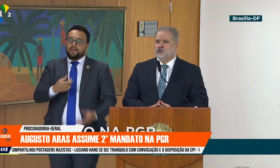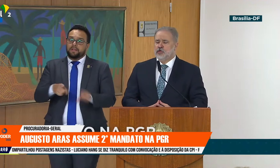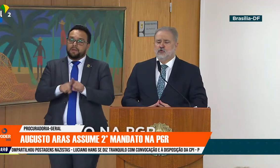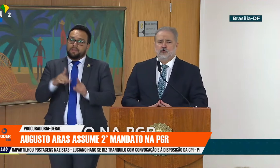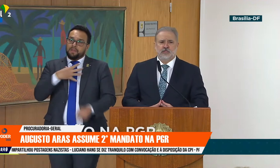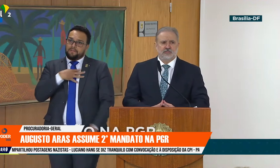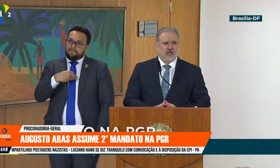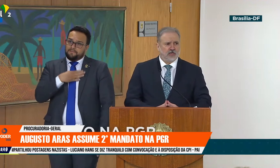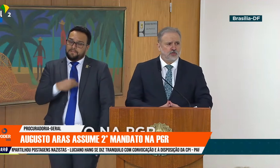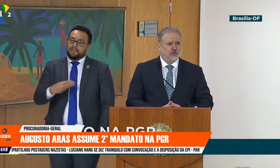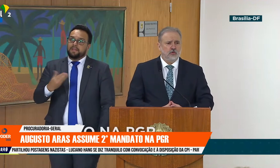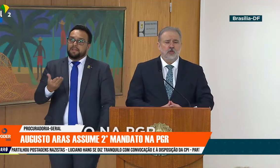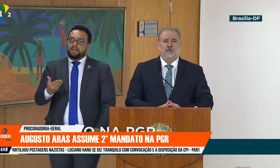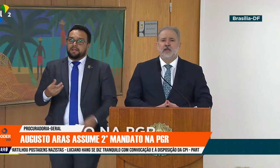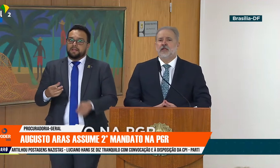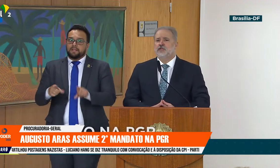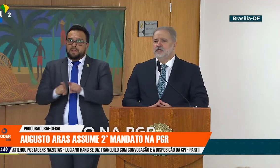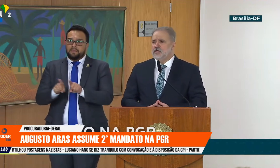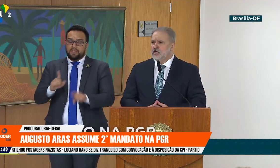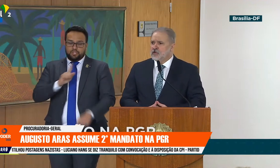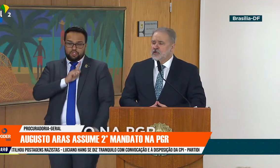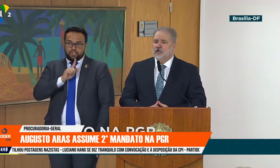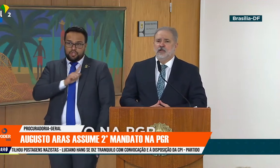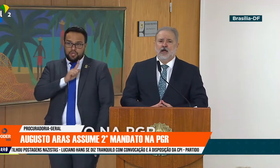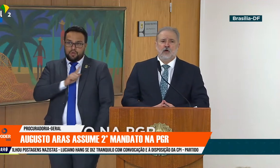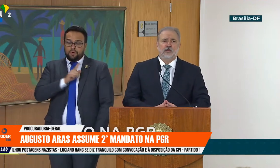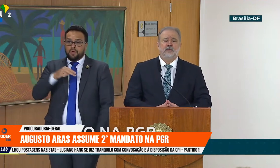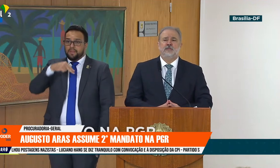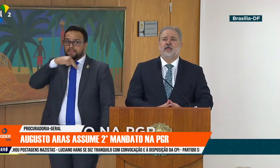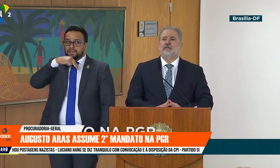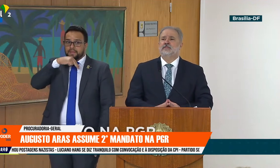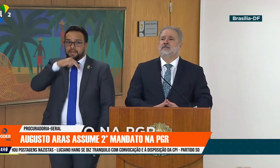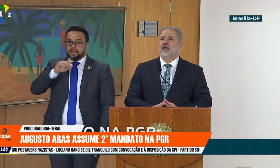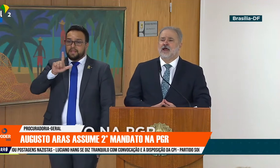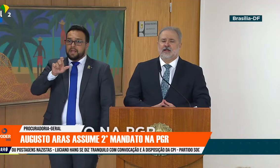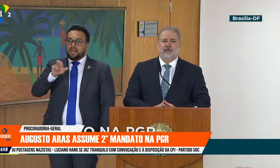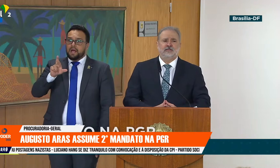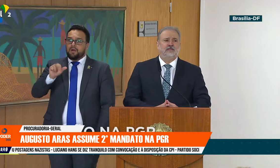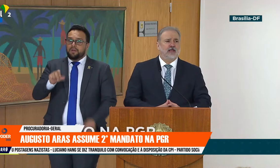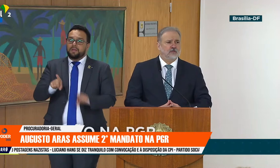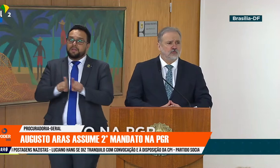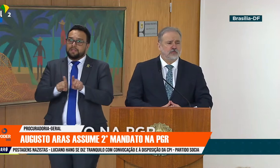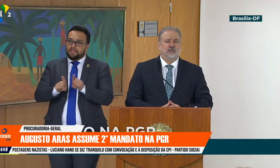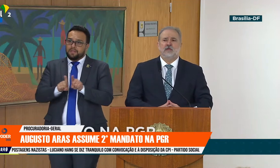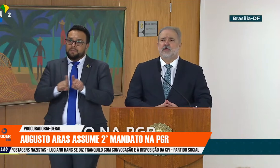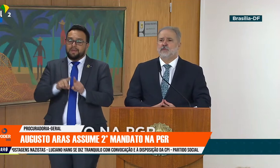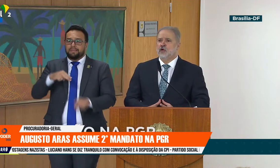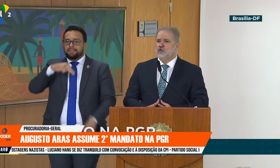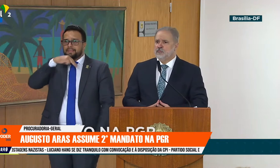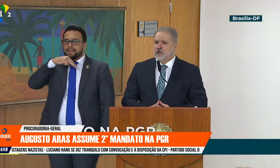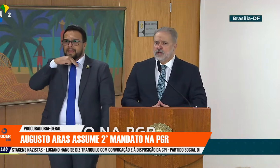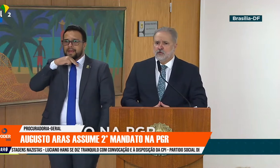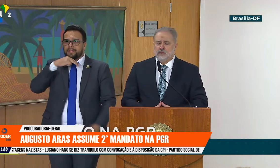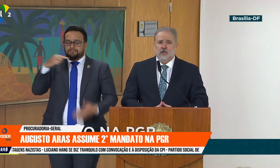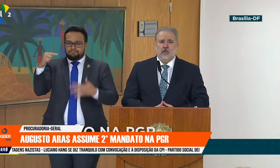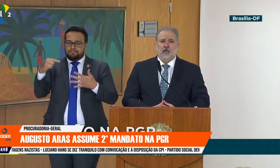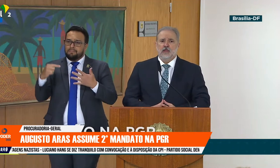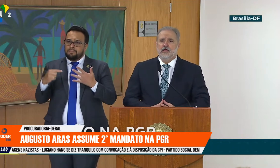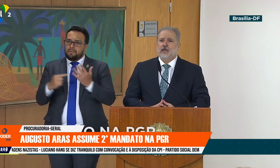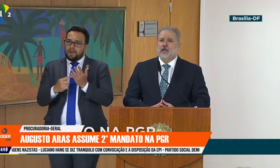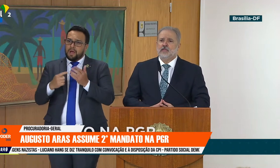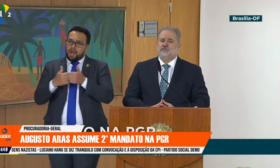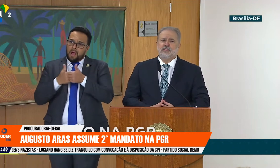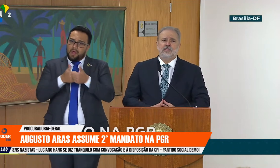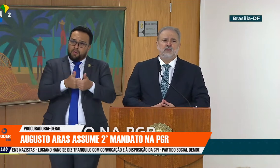Aras, meu genro Luiz Sérgio, minha netinha Laura, minhas enteadas e netos que também me acompanham